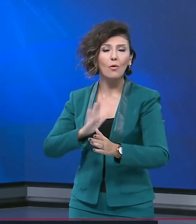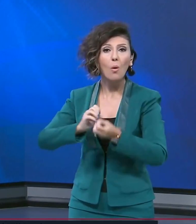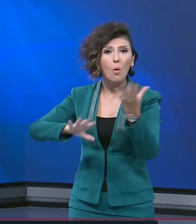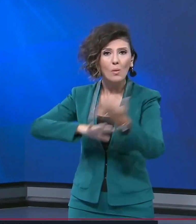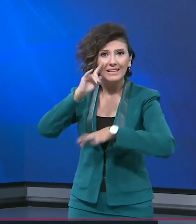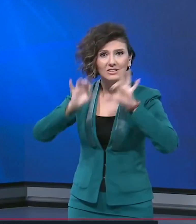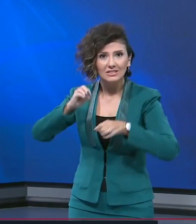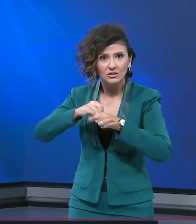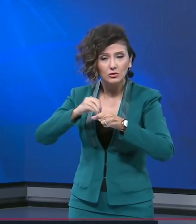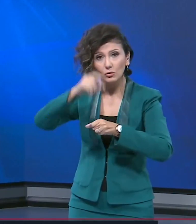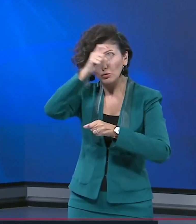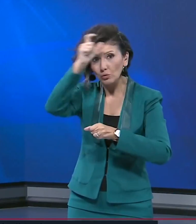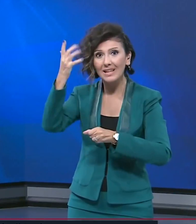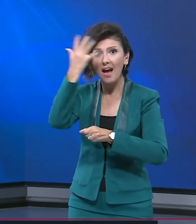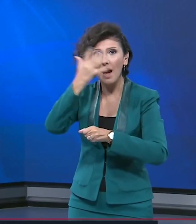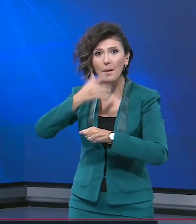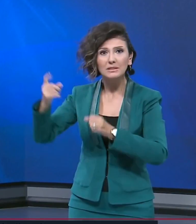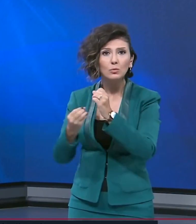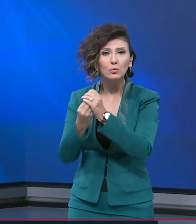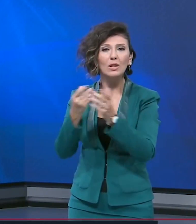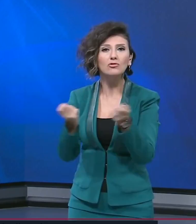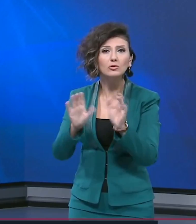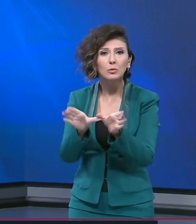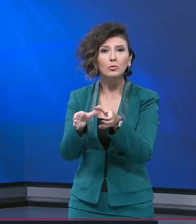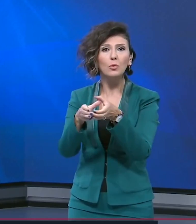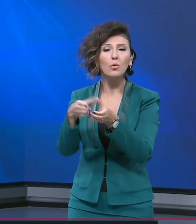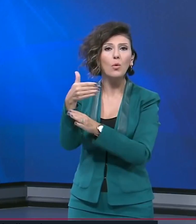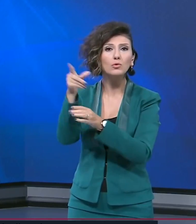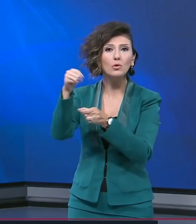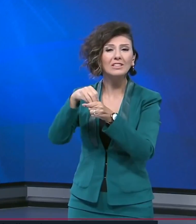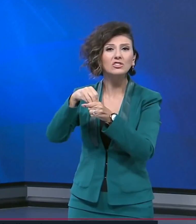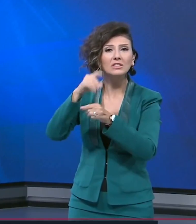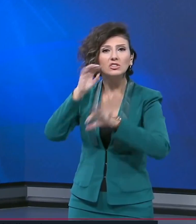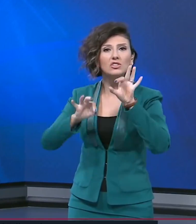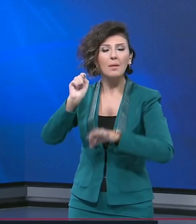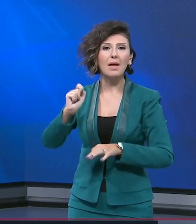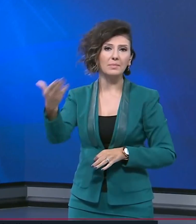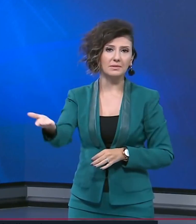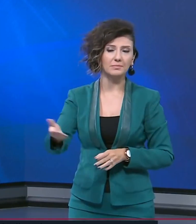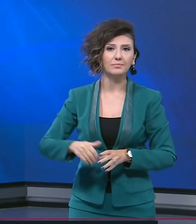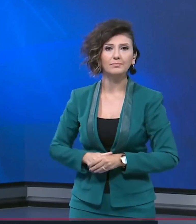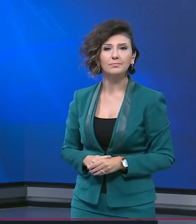Türkiye ile Suudi Arabistan'ın kurduğu çalışma grubu konsoloslukta incelemelerde bulundu.